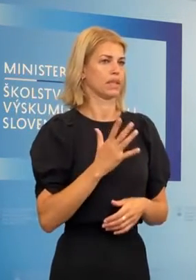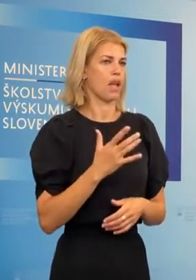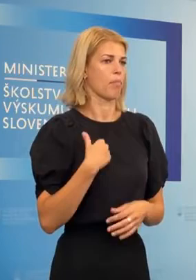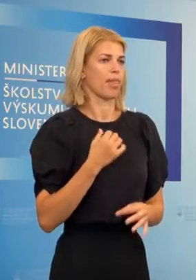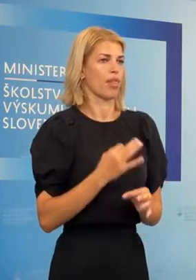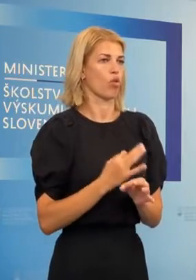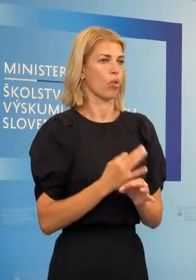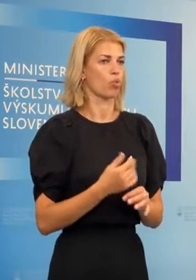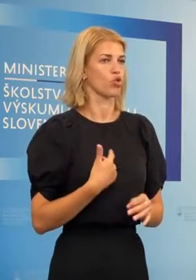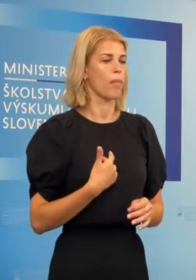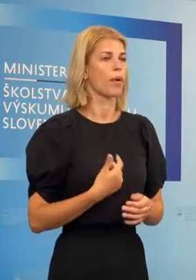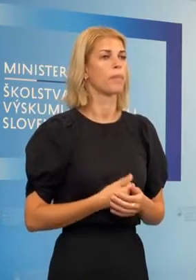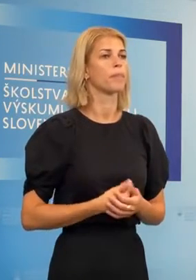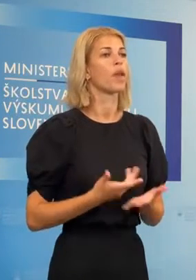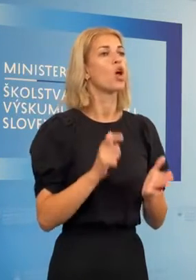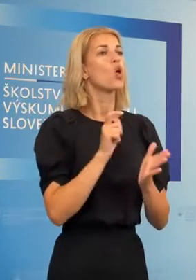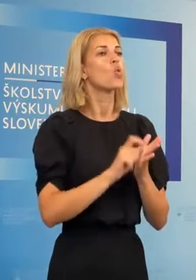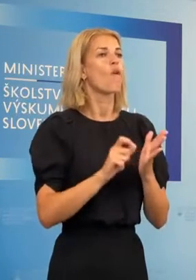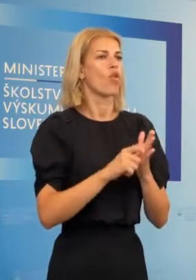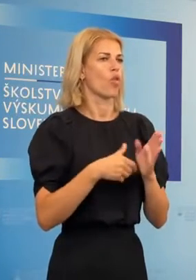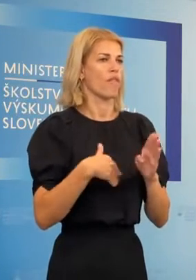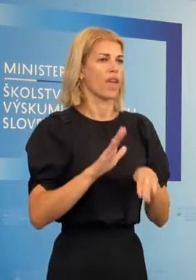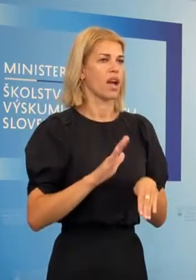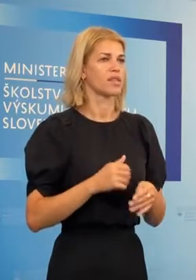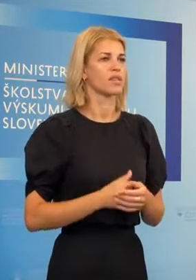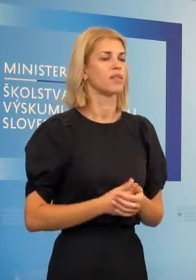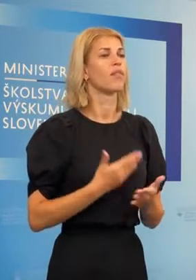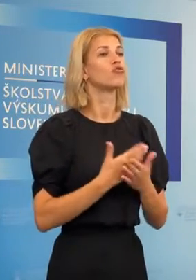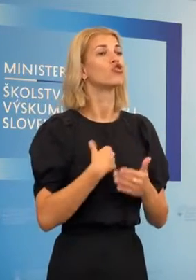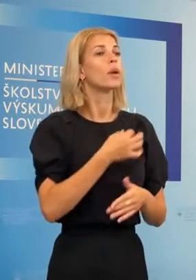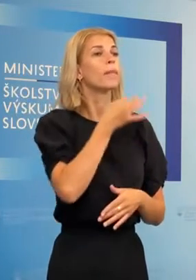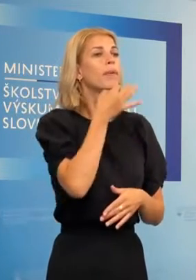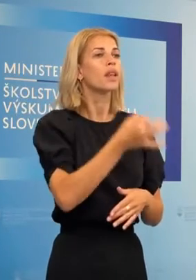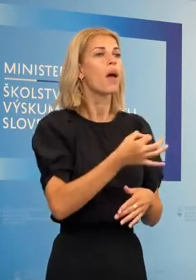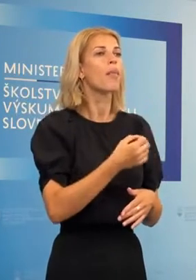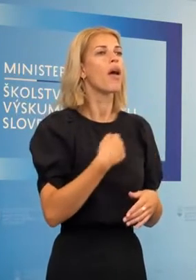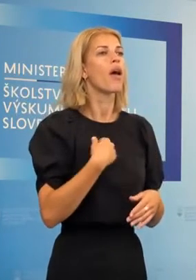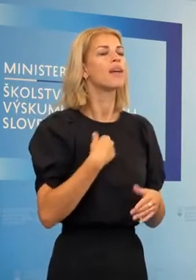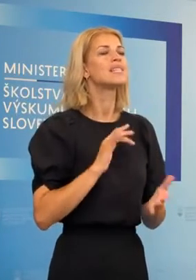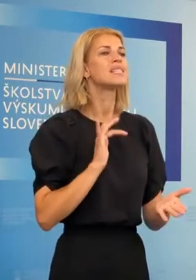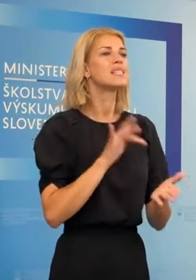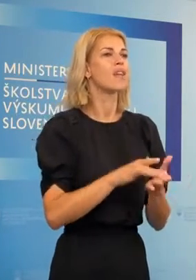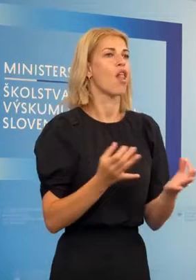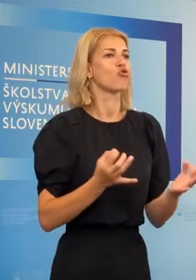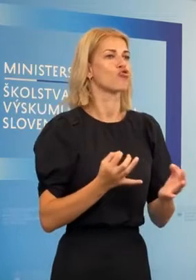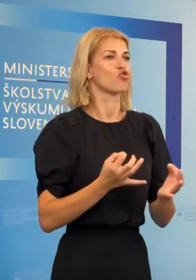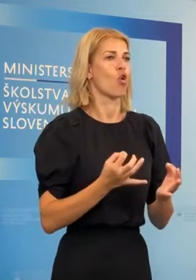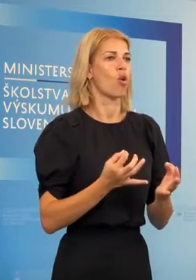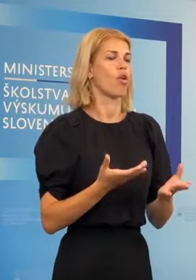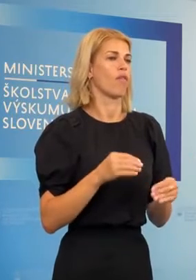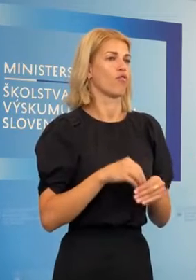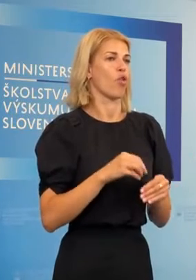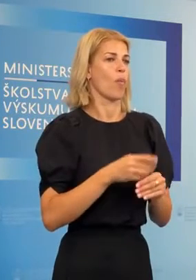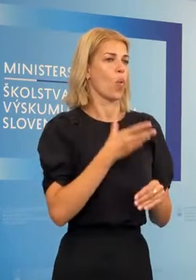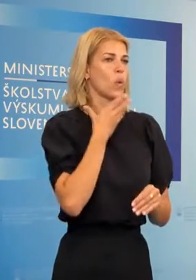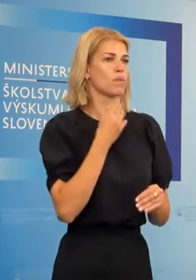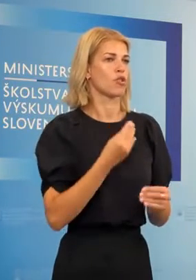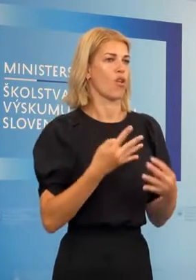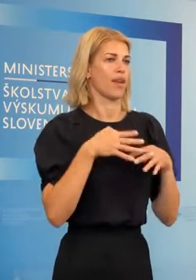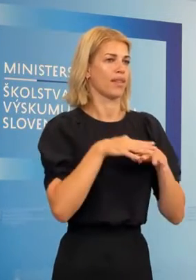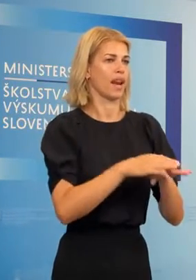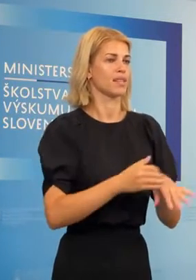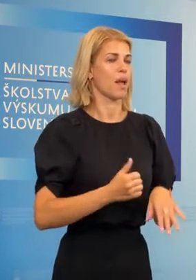neodporúčame. A dôvodov je tam viacero. Vždy sa pýtame, čo je ten náš konečný cieľ a to je úspešná integrácia